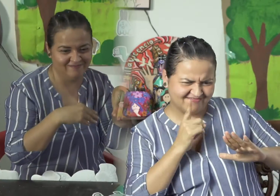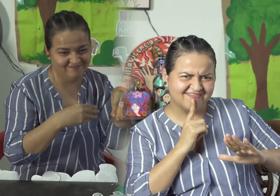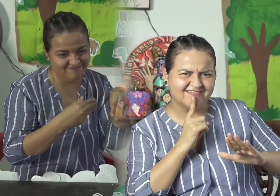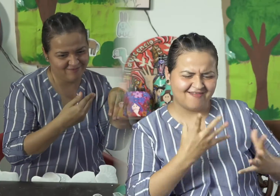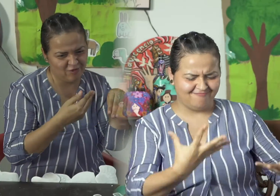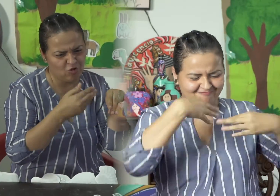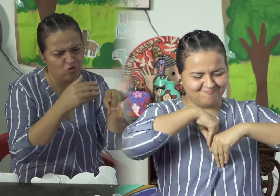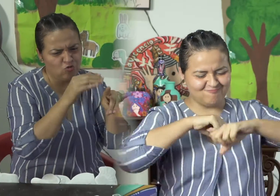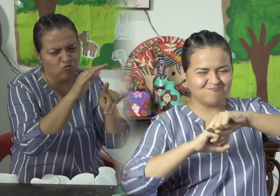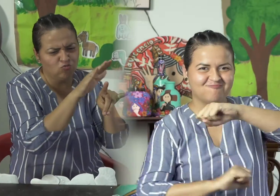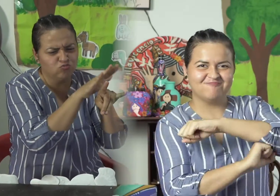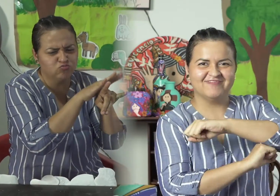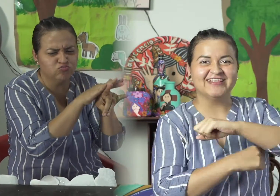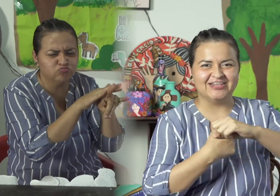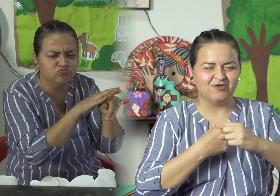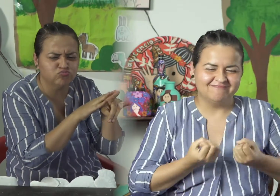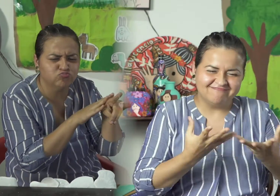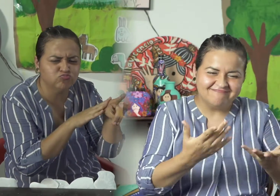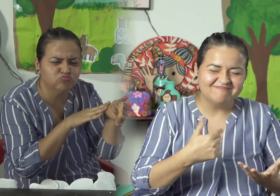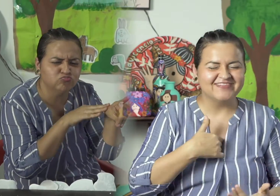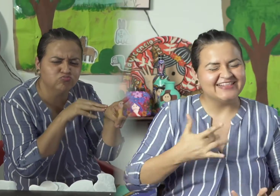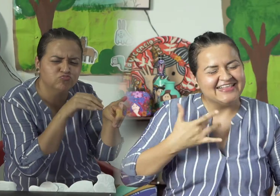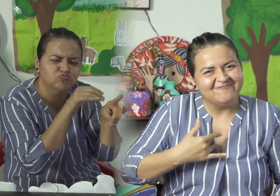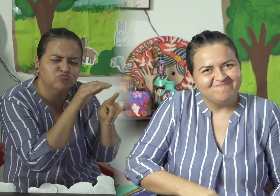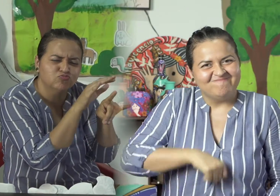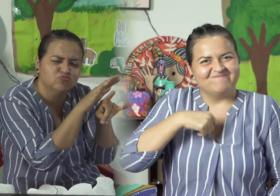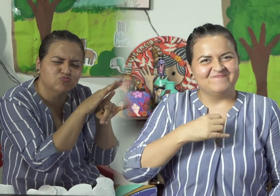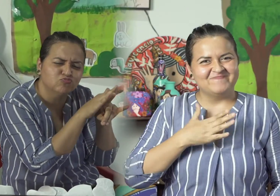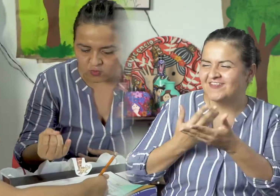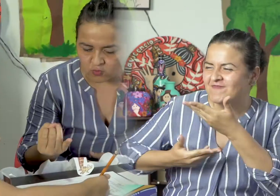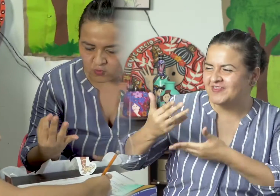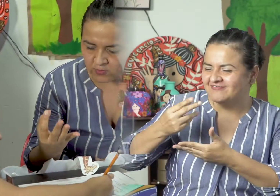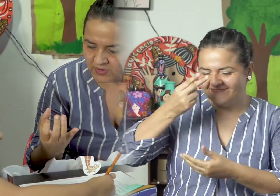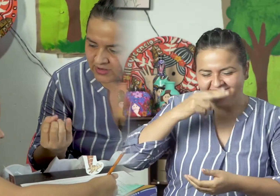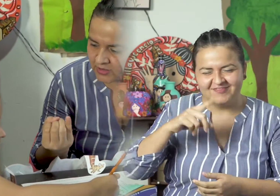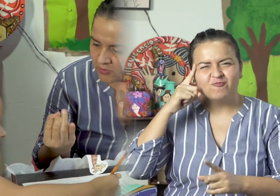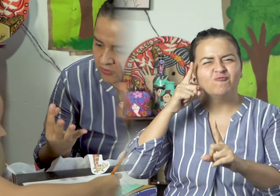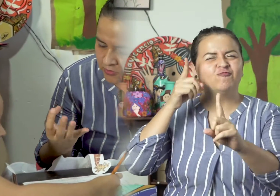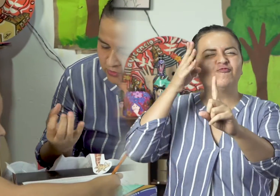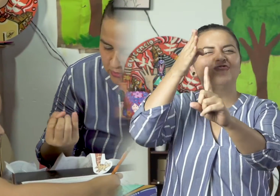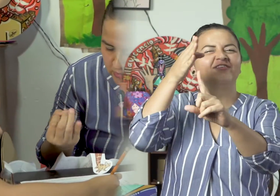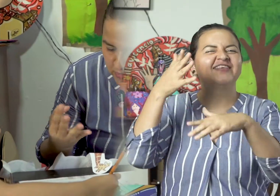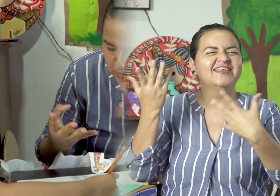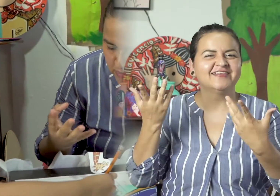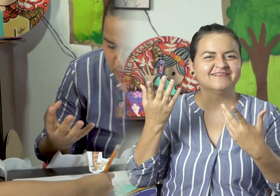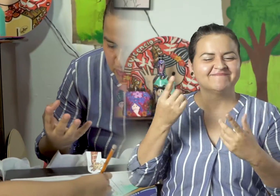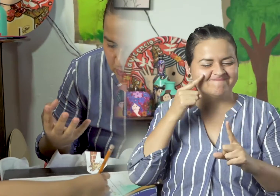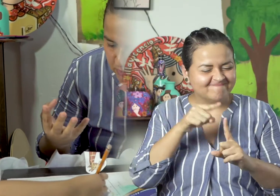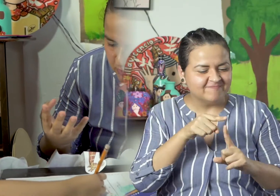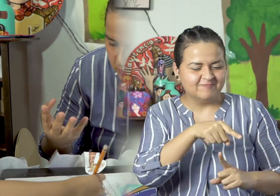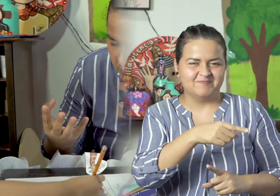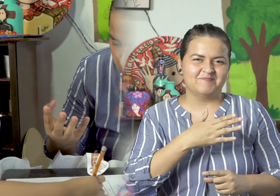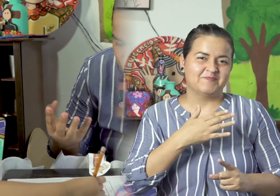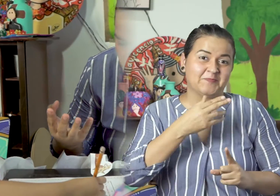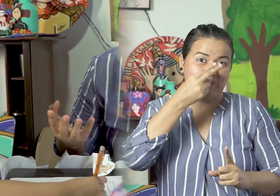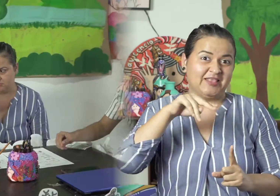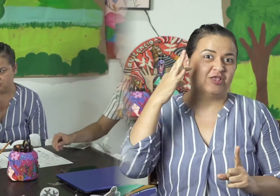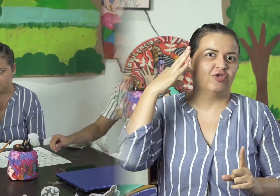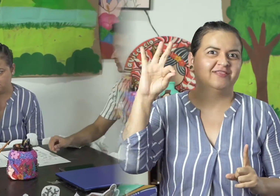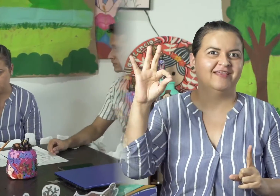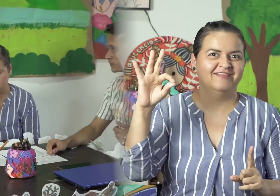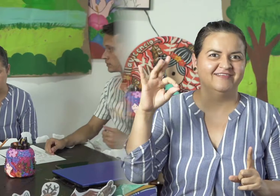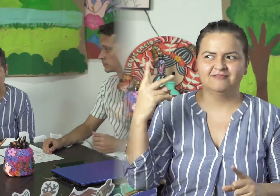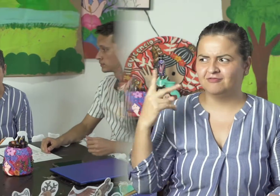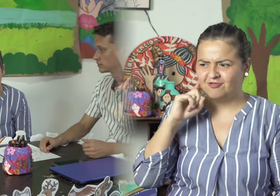concepto de comunidad sorda. Enseñarles eso me hace sentir orgullosa. Bueno, nuestra hija nació oyente. Darwin y yo somos